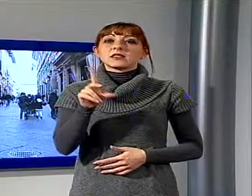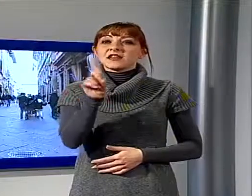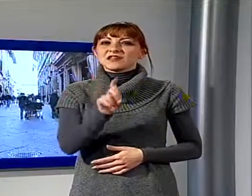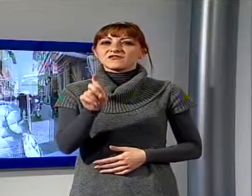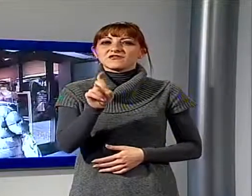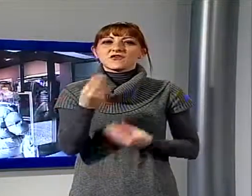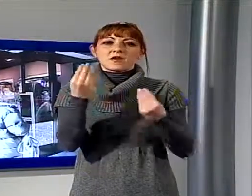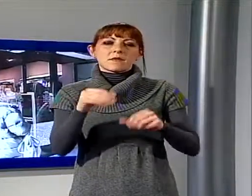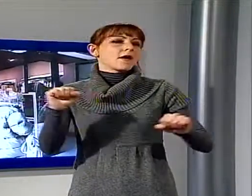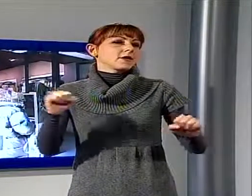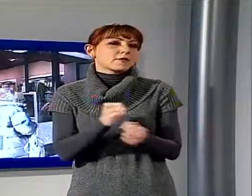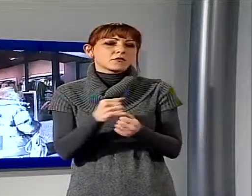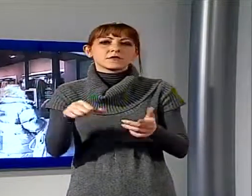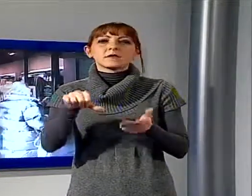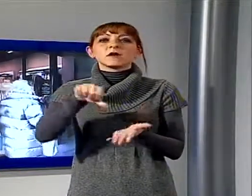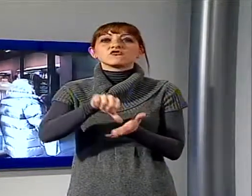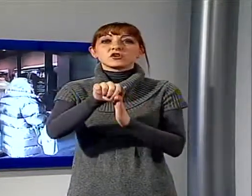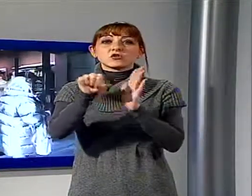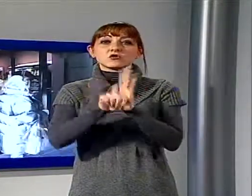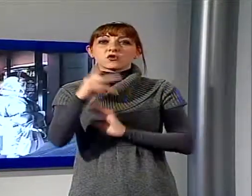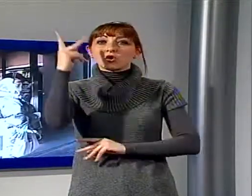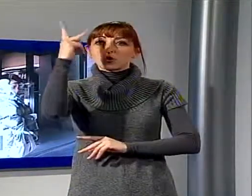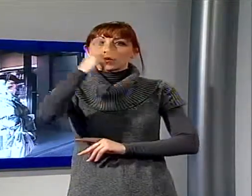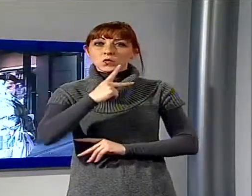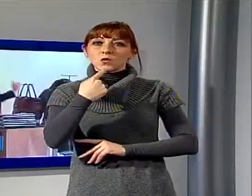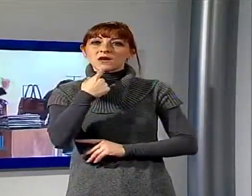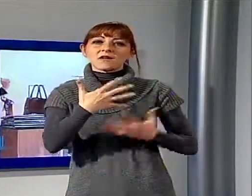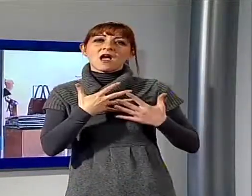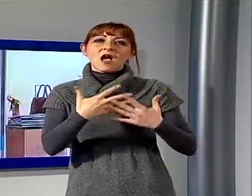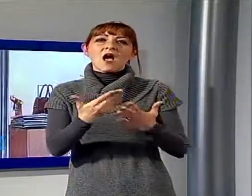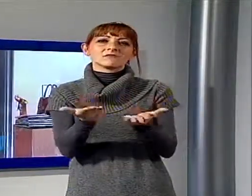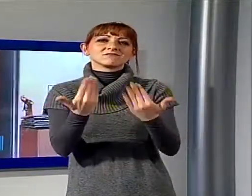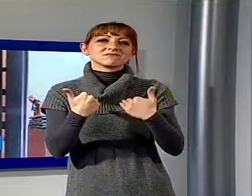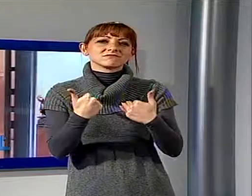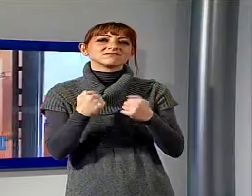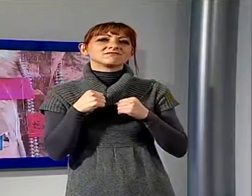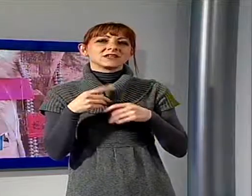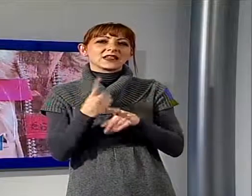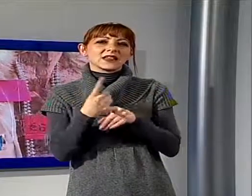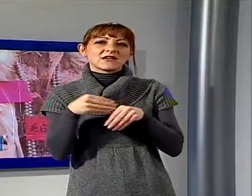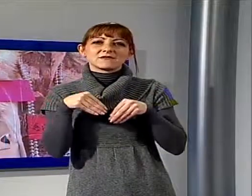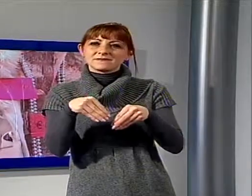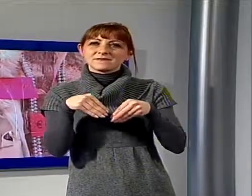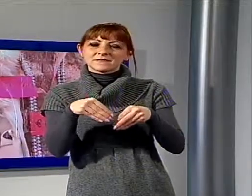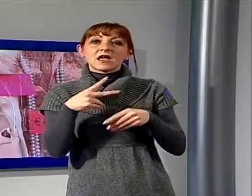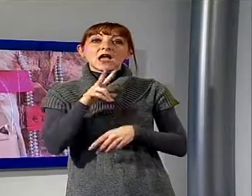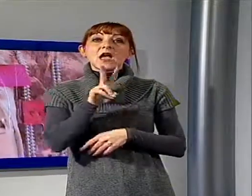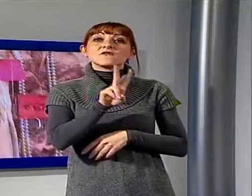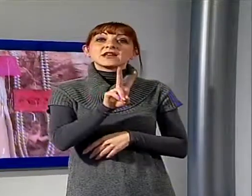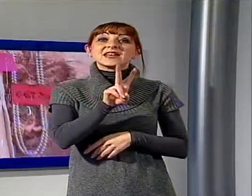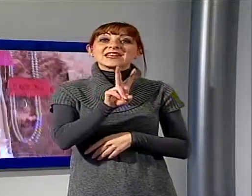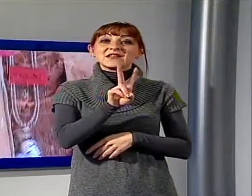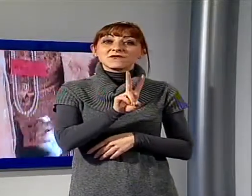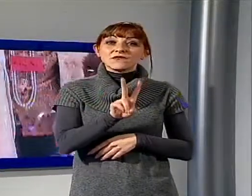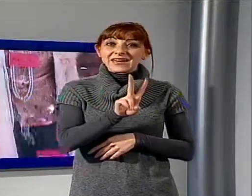perdere nel centro storico di Lucca per tutti gli amanti dello shopping a costi vantaggiosi. Da venerdì 20 a domenica 22